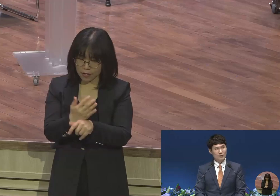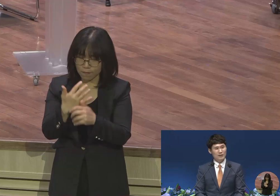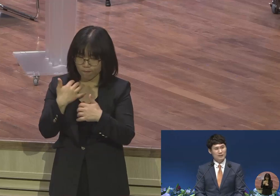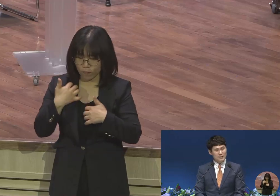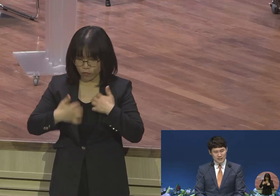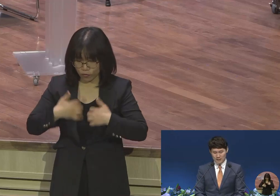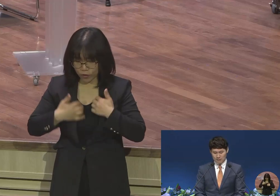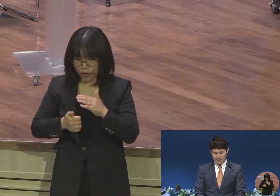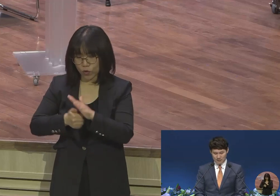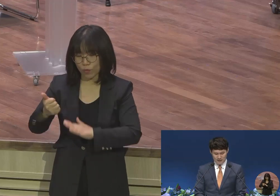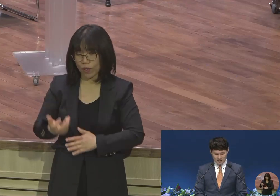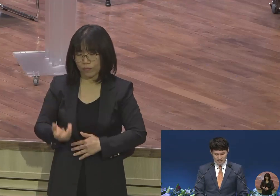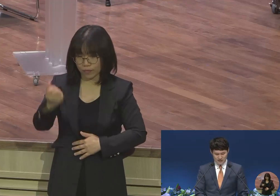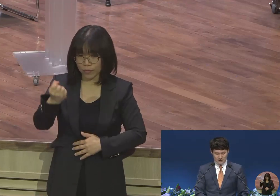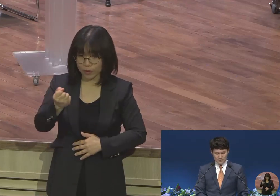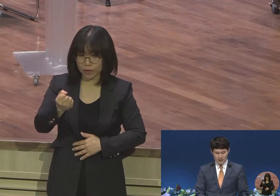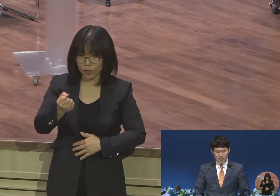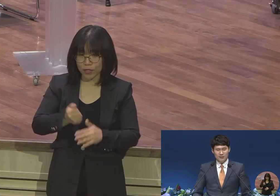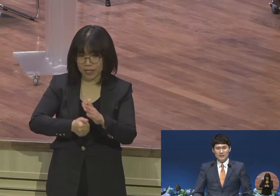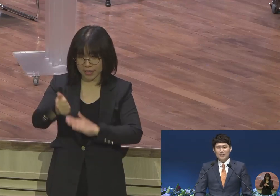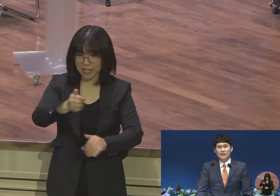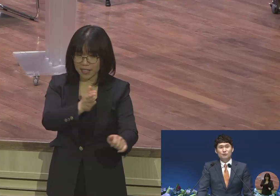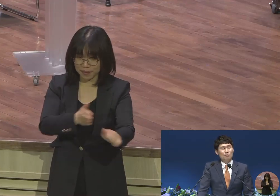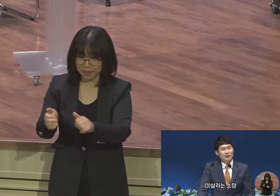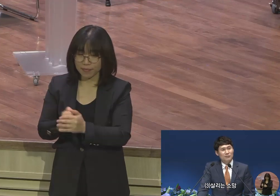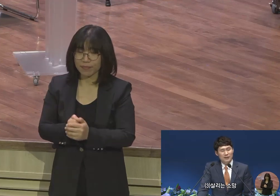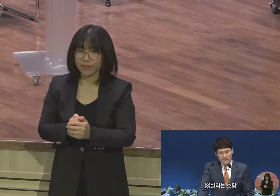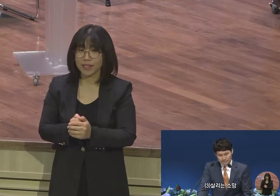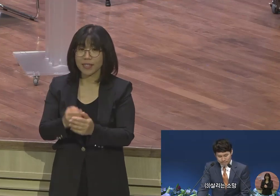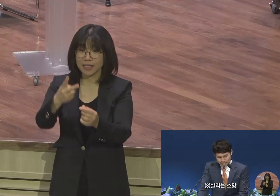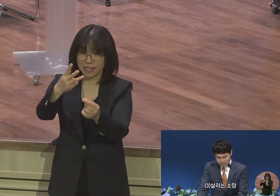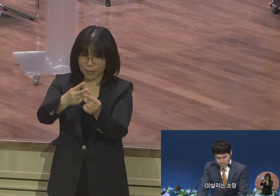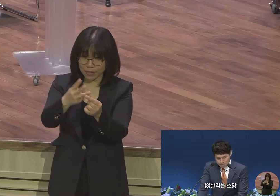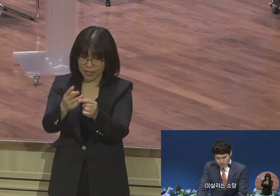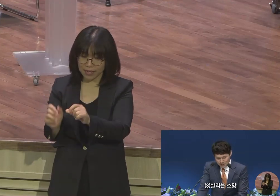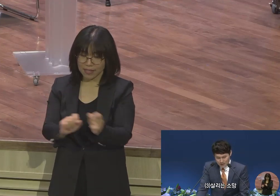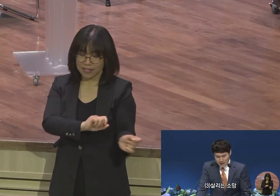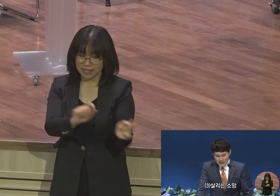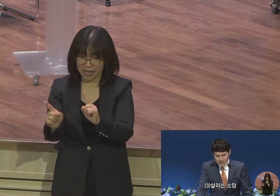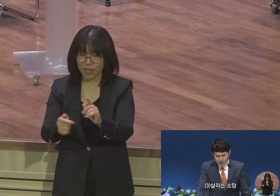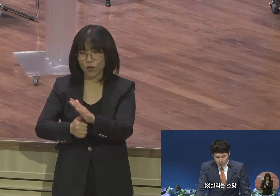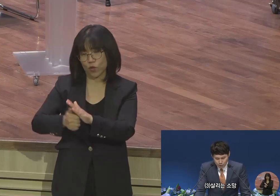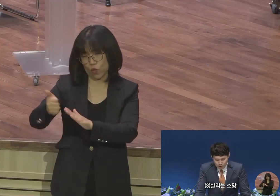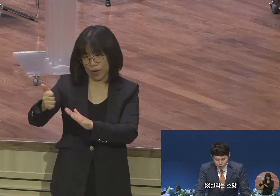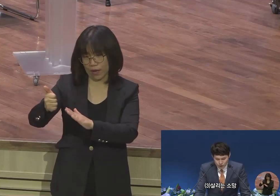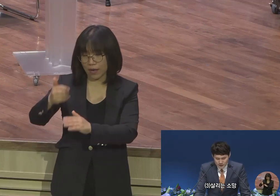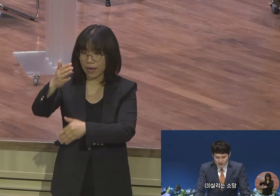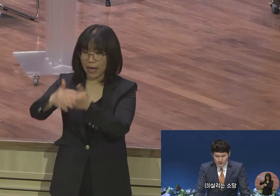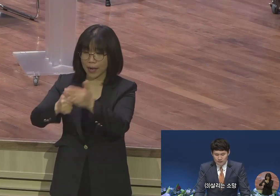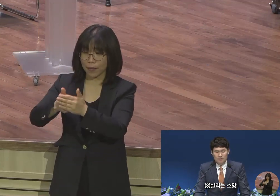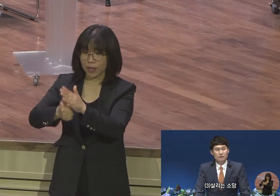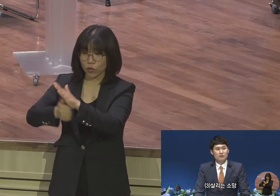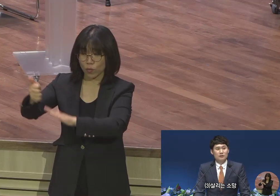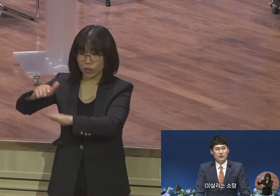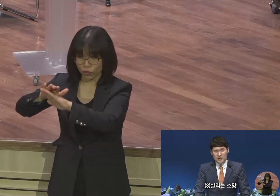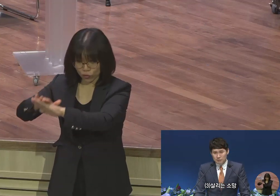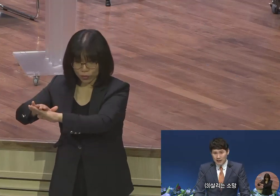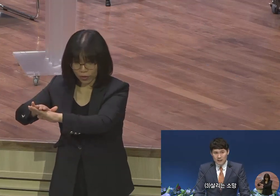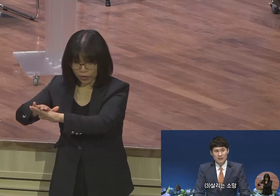승리하시길 바랍니다 세 번째는 살리는 소망 하나님께 소망을 둔 현장은 24시